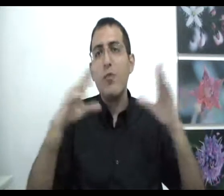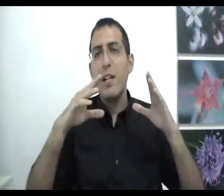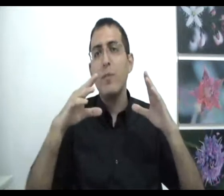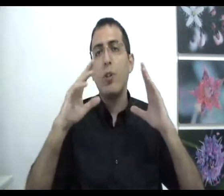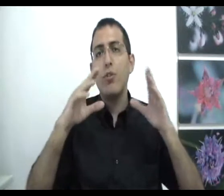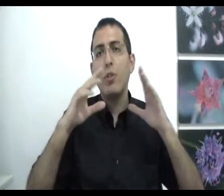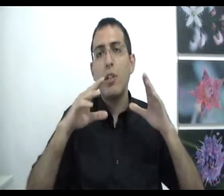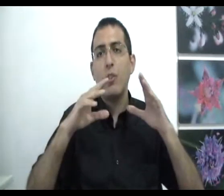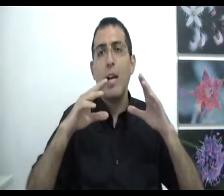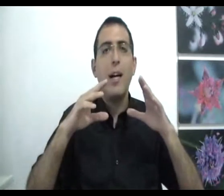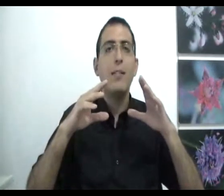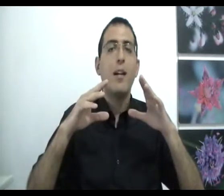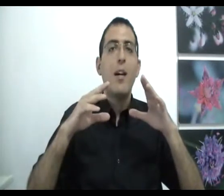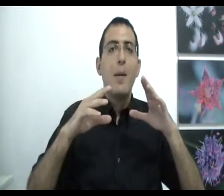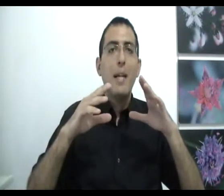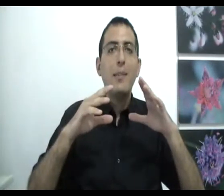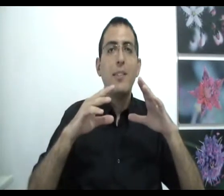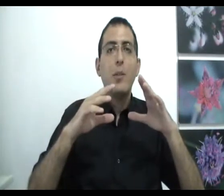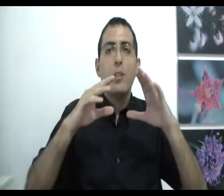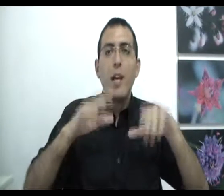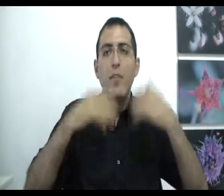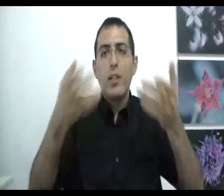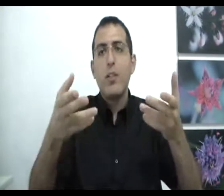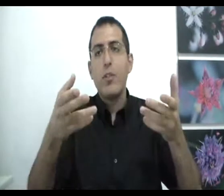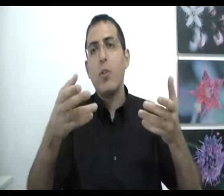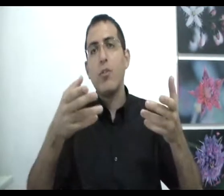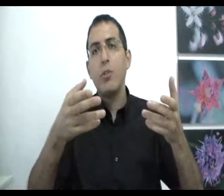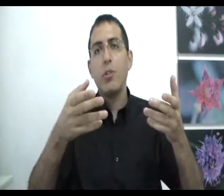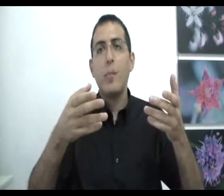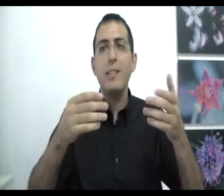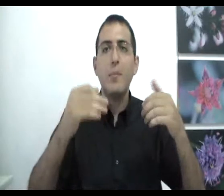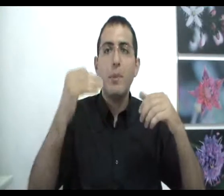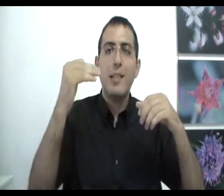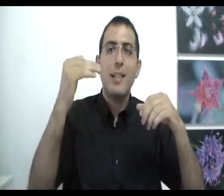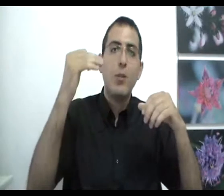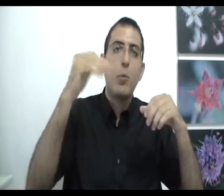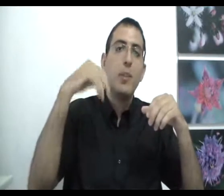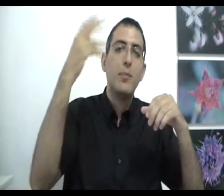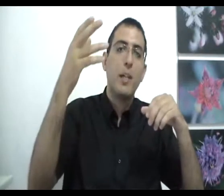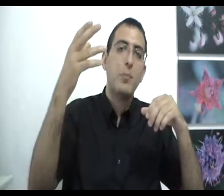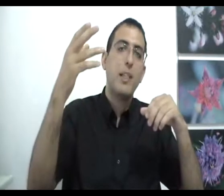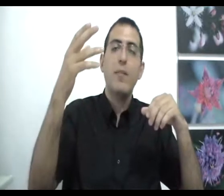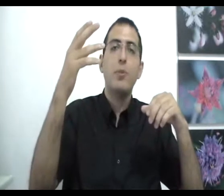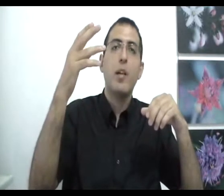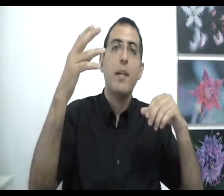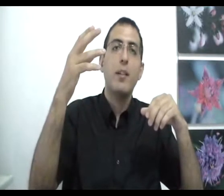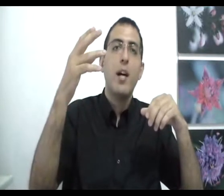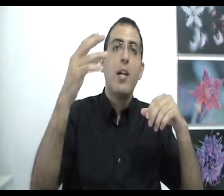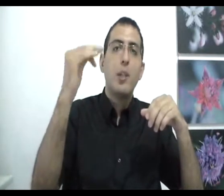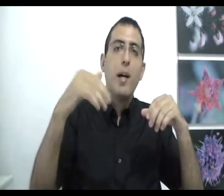שילבנו את כל השיטות כשיטה אחת בעצם עשינו את ההפך של כל השיטות כי בעצם יצרנו פרספקטיבה מסוימת שבה